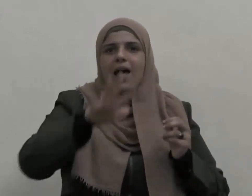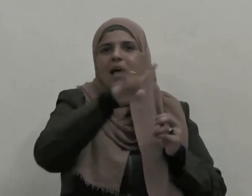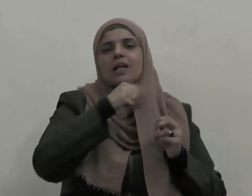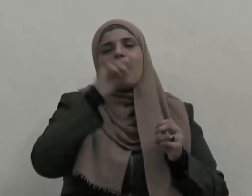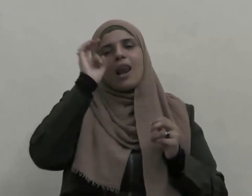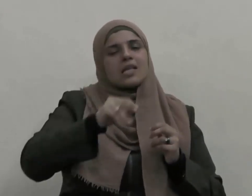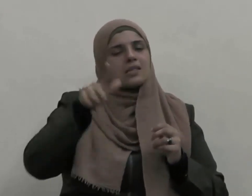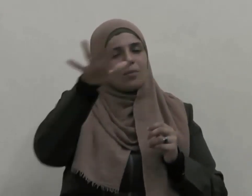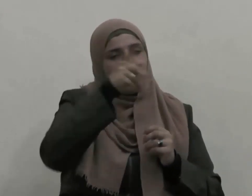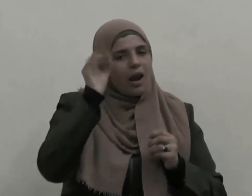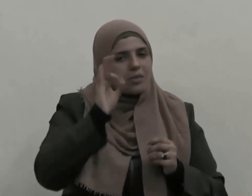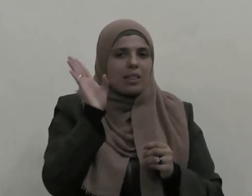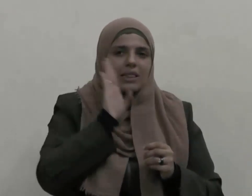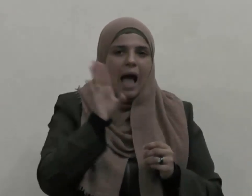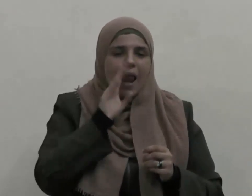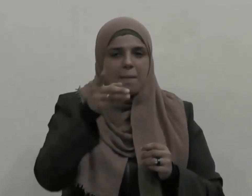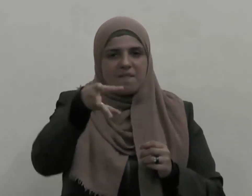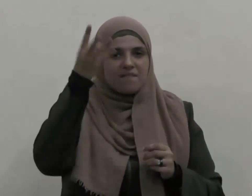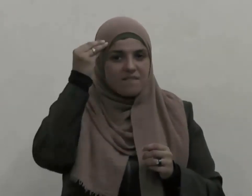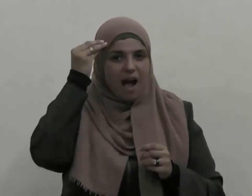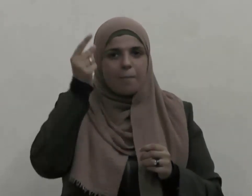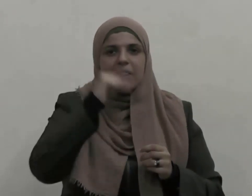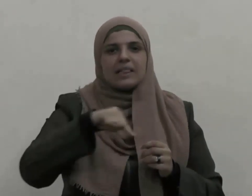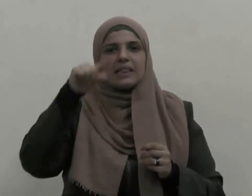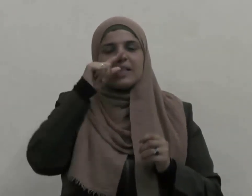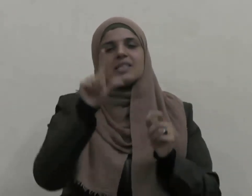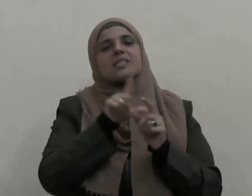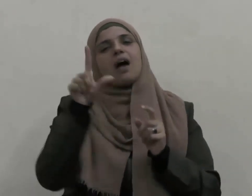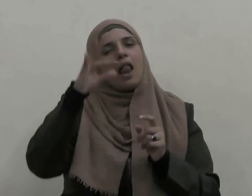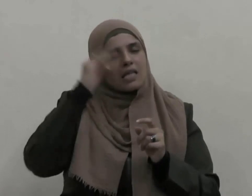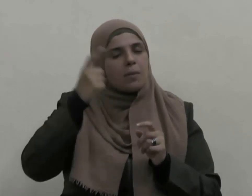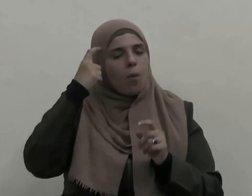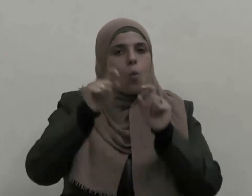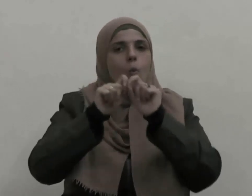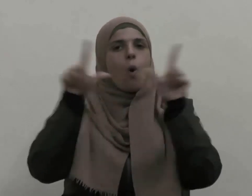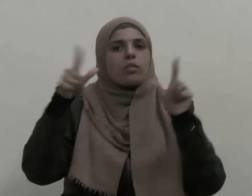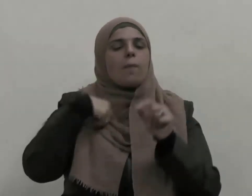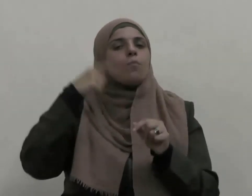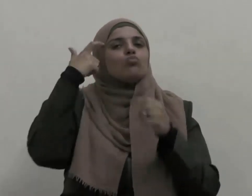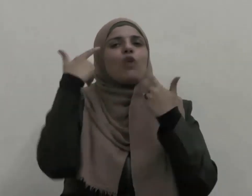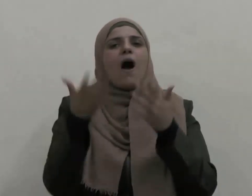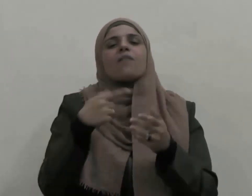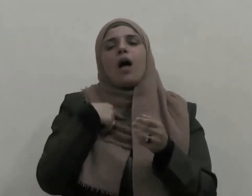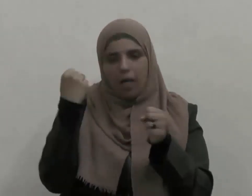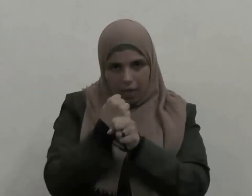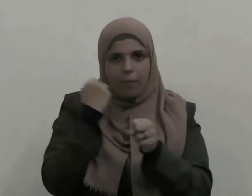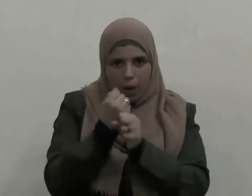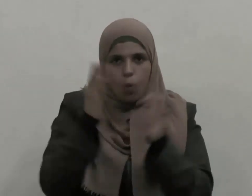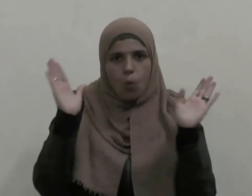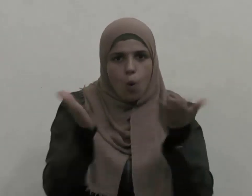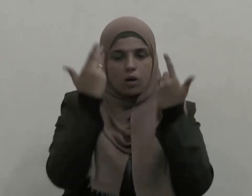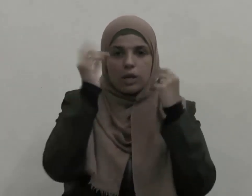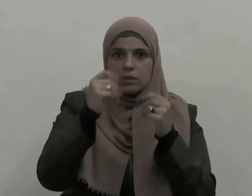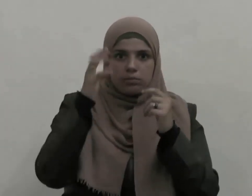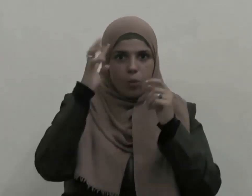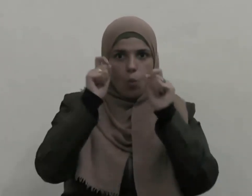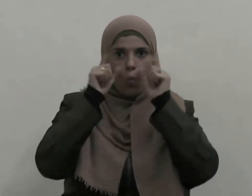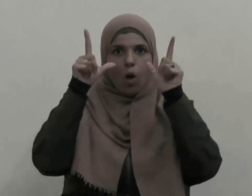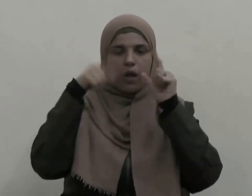صحيحا وإدراكنا لواقعنا إدراكا واعيا يجعلنا نقدر حجم